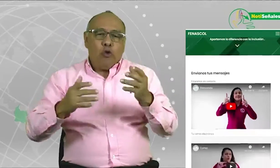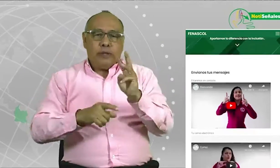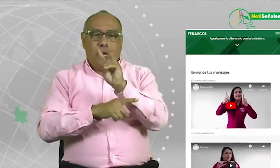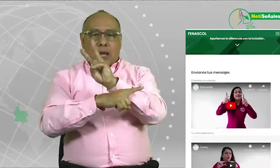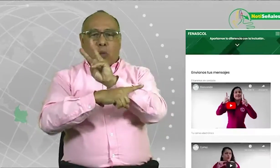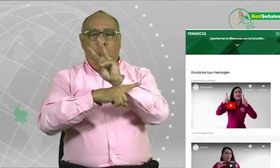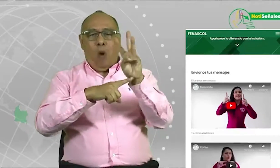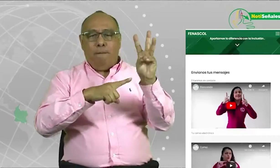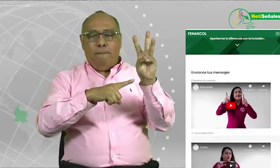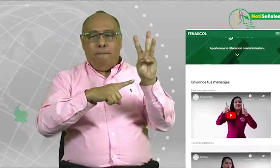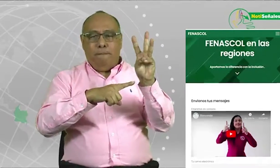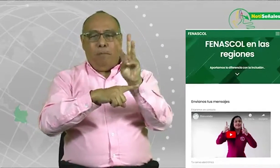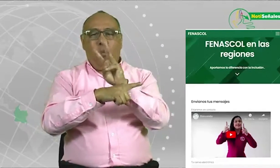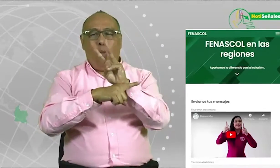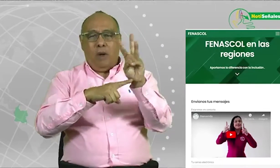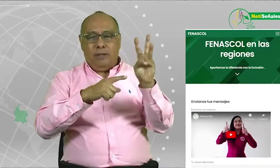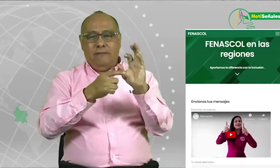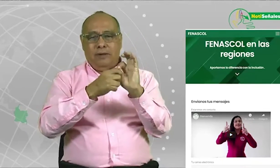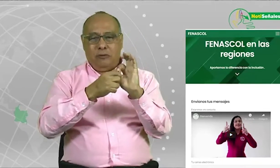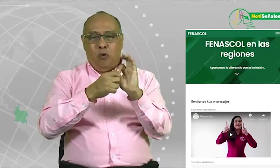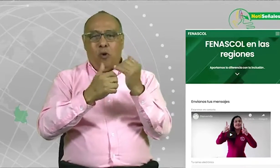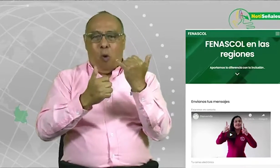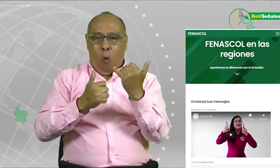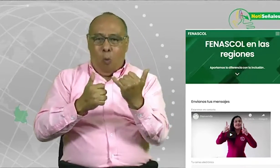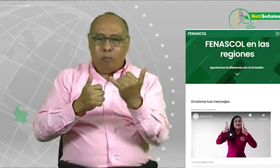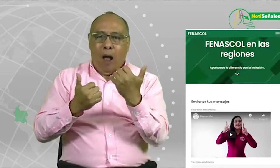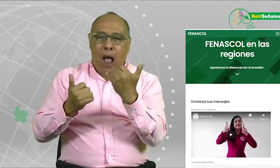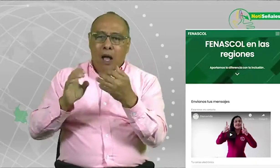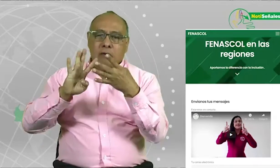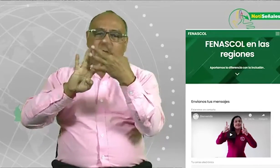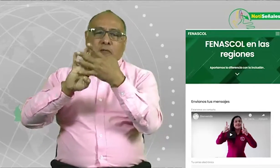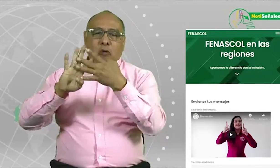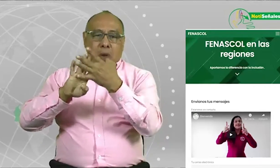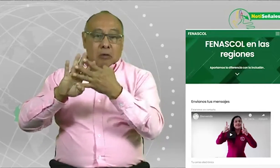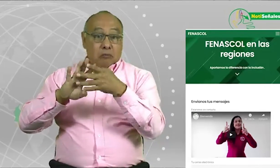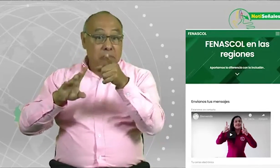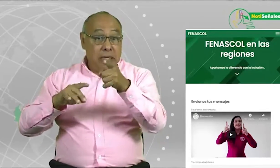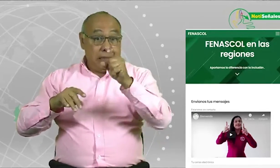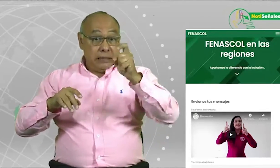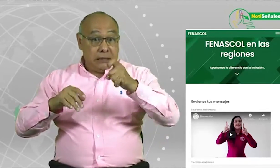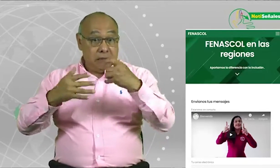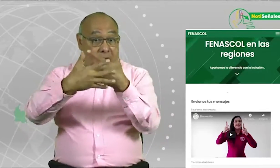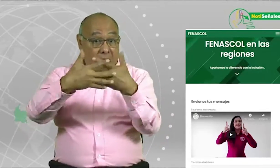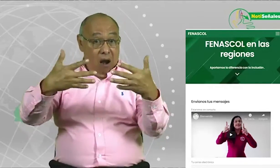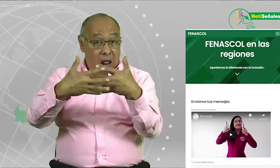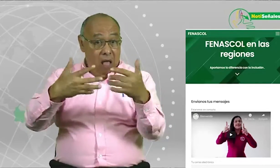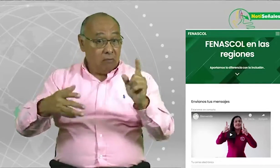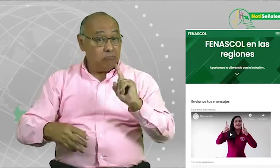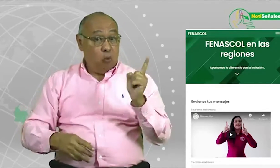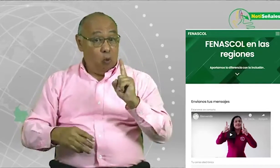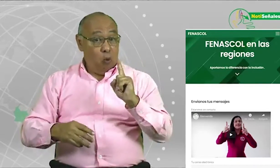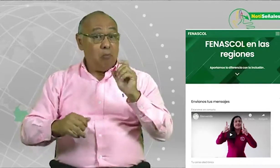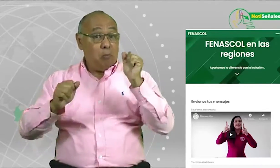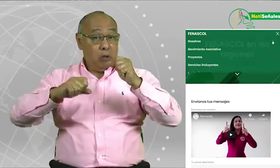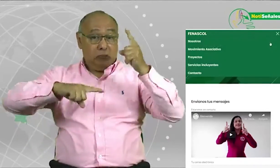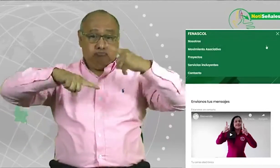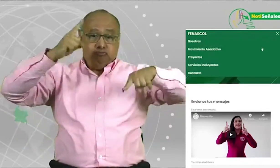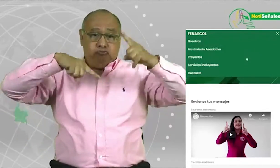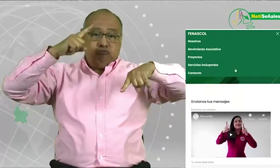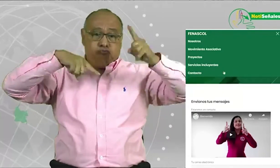Pueden hacerlo incluso con más personas al lado de ustedes, allí acompañándolos. Lo pueden subir con las instrucciones que les vamos